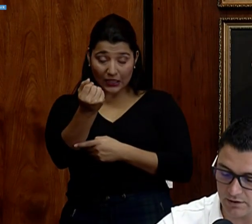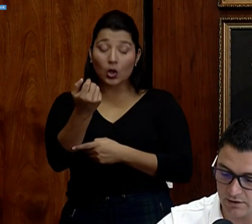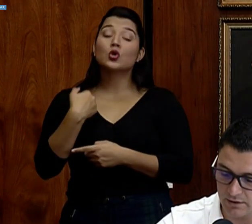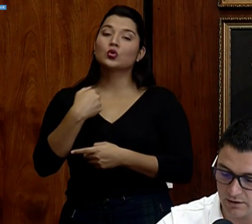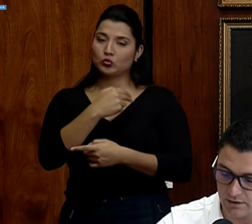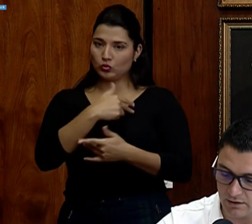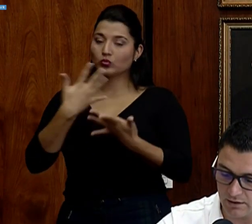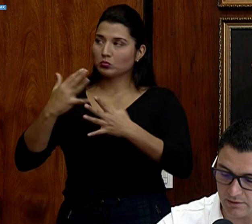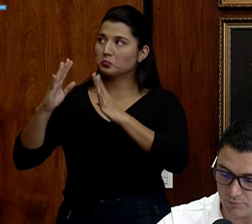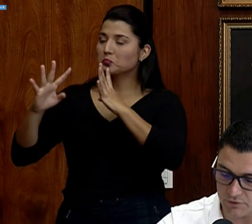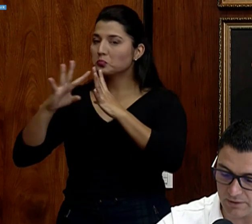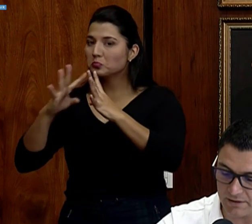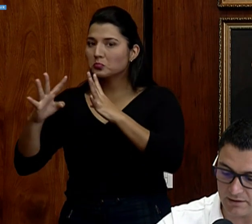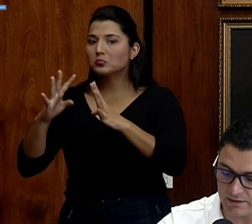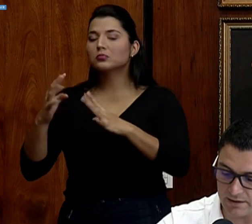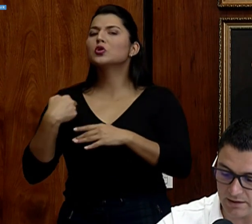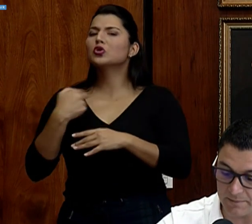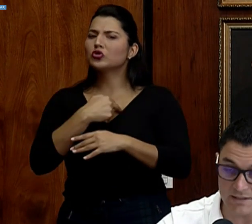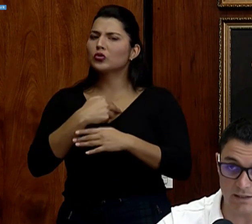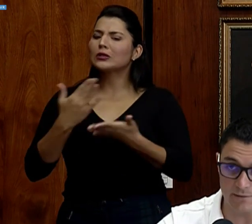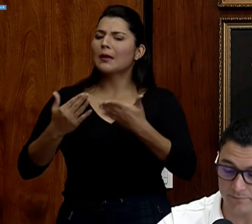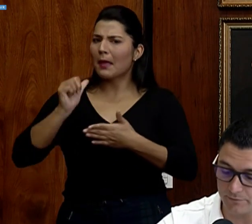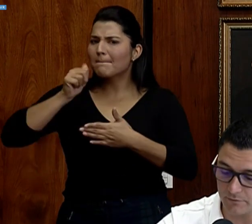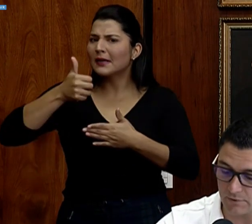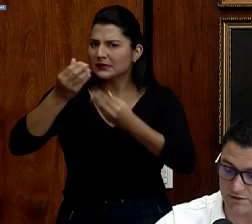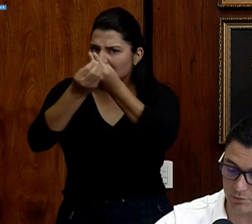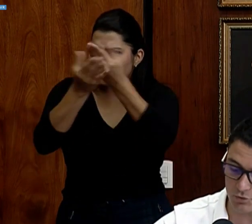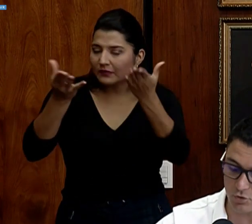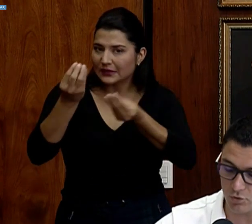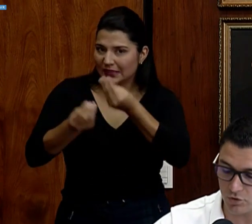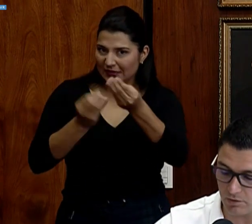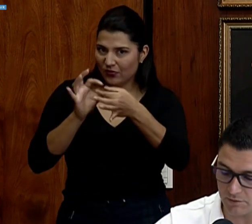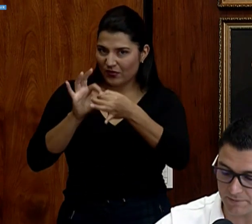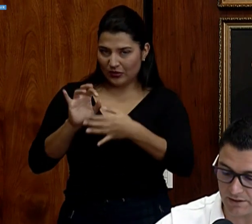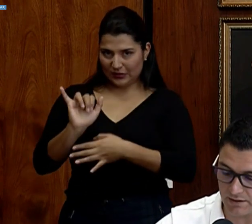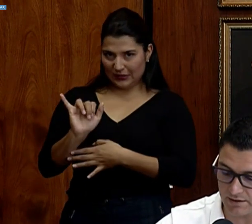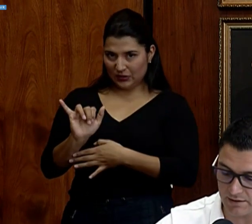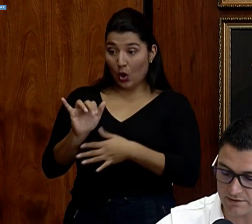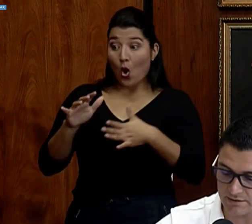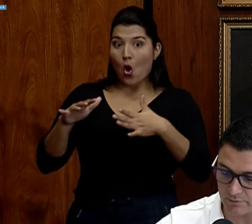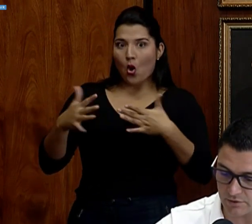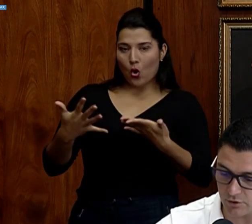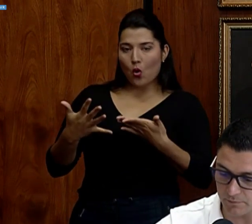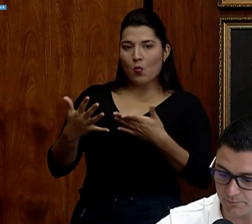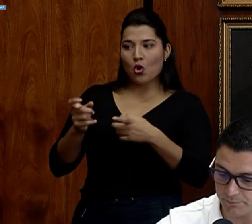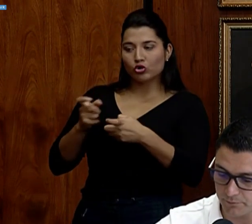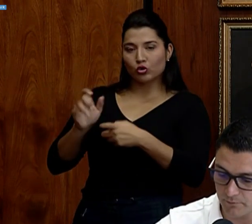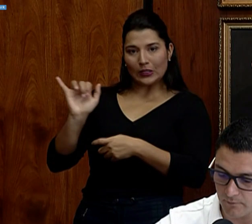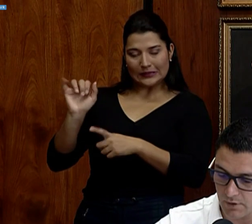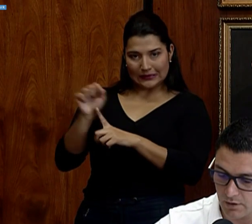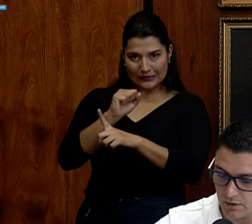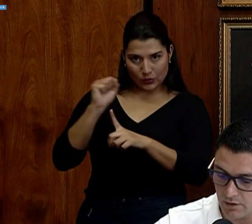conocer posiblemente el día ya de mañana, ese protocolo de cómo vamos a manejar esa situación.